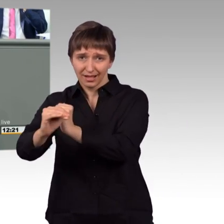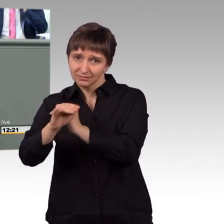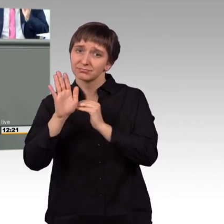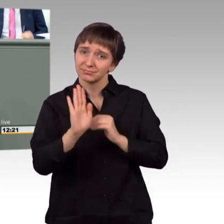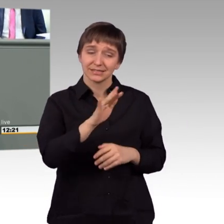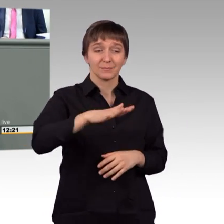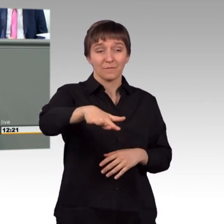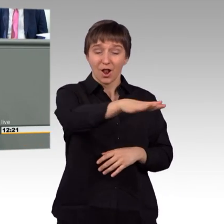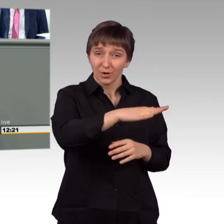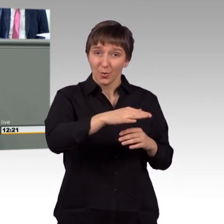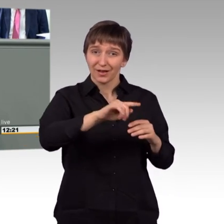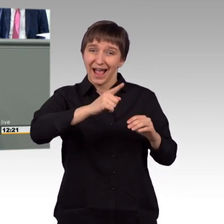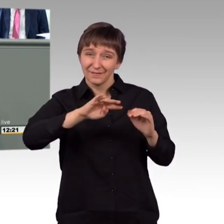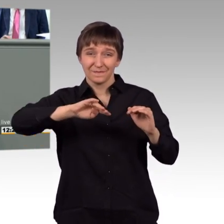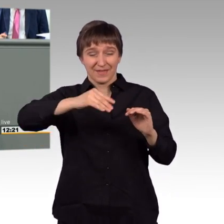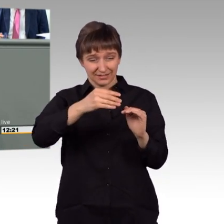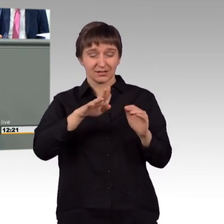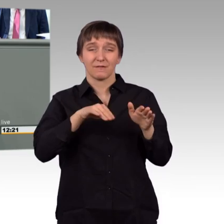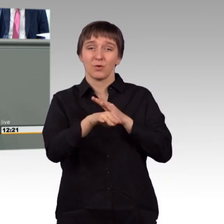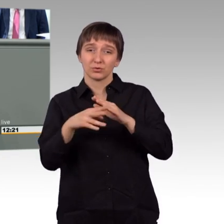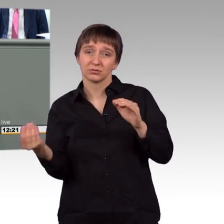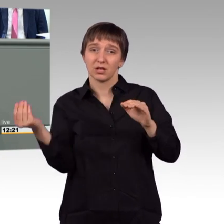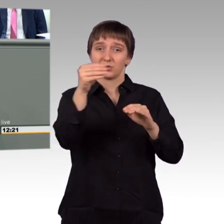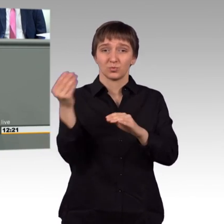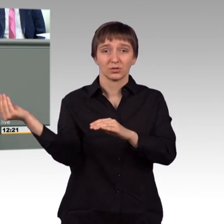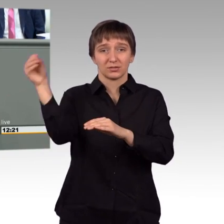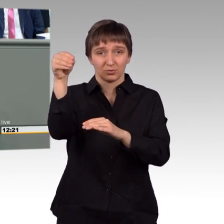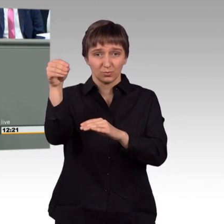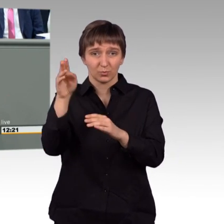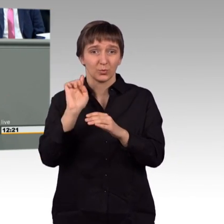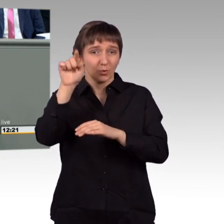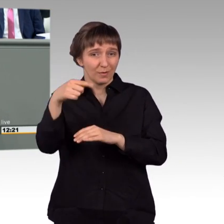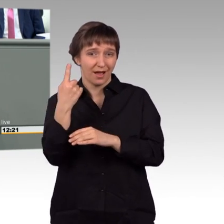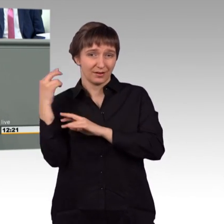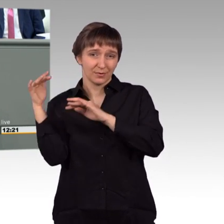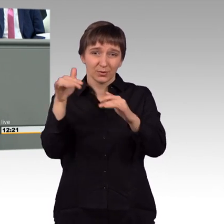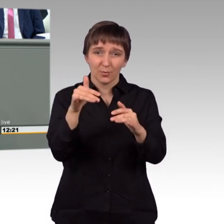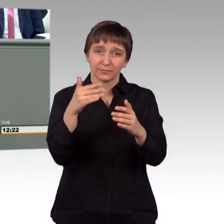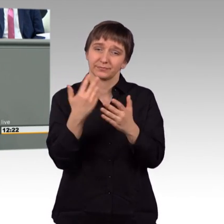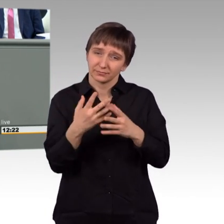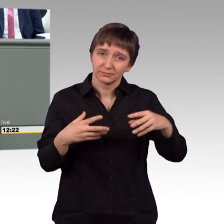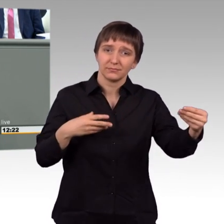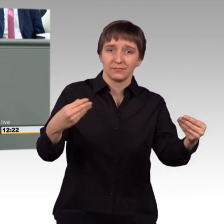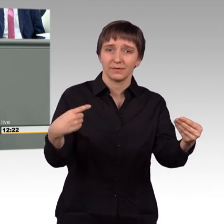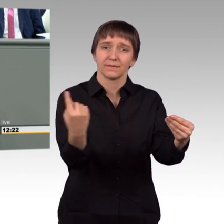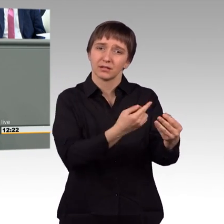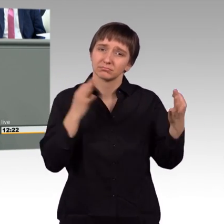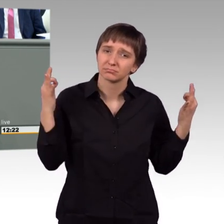haben, über eine Million jeweils, stabilisieren wir Grenzsicherung, Wiederaufbau, gesunde Ernährung, Bildung in den